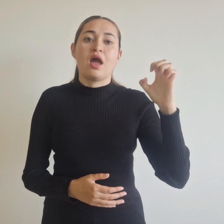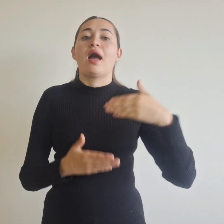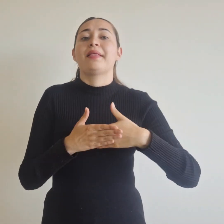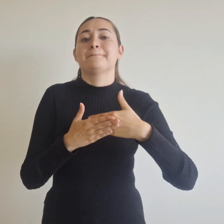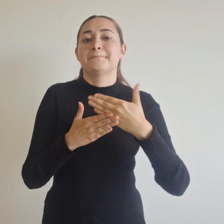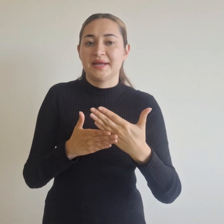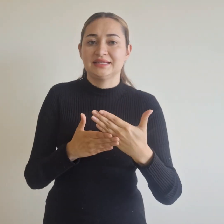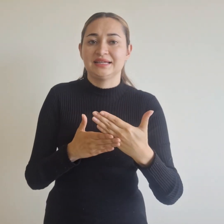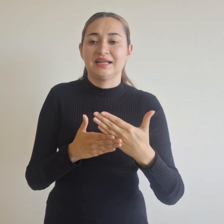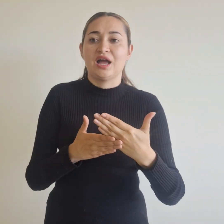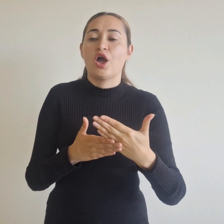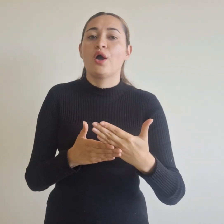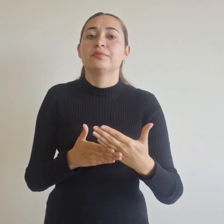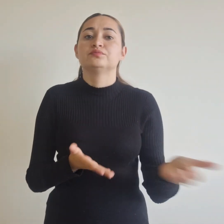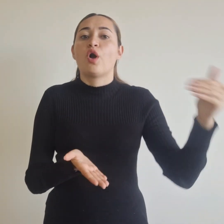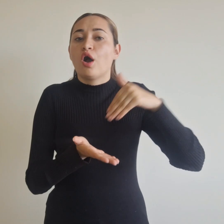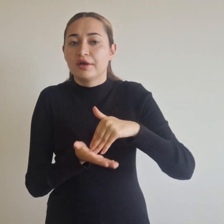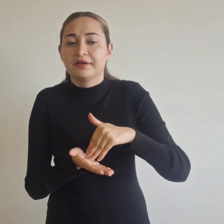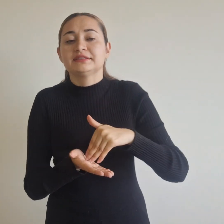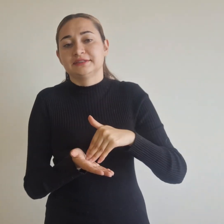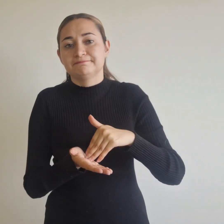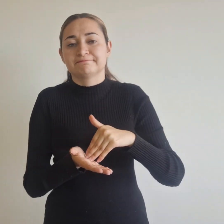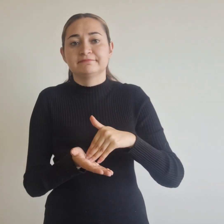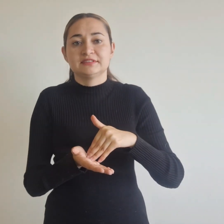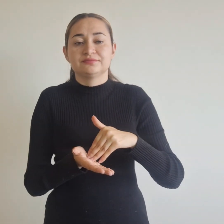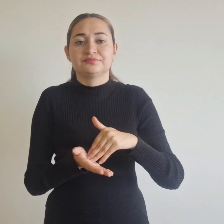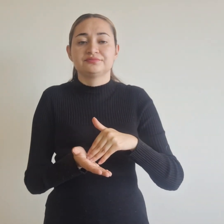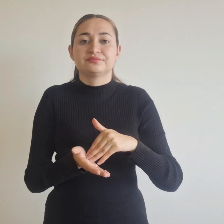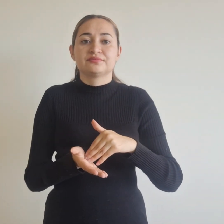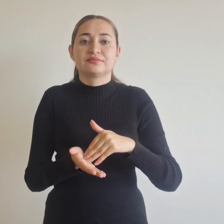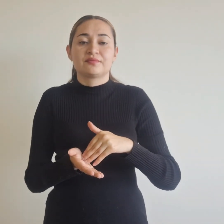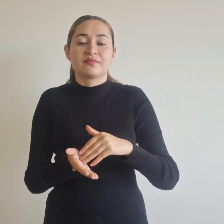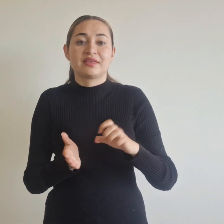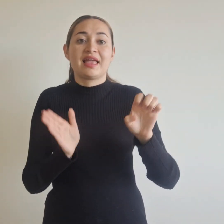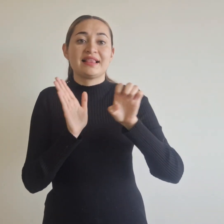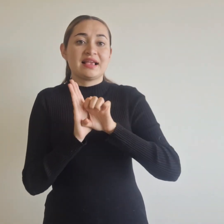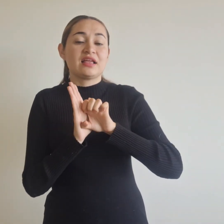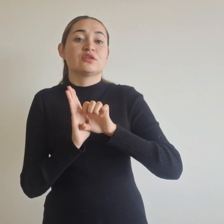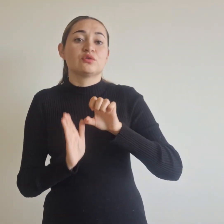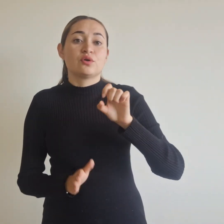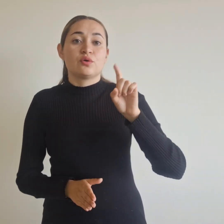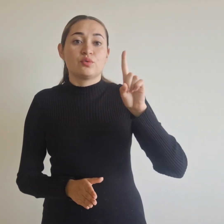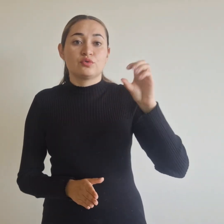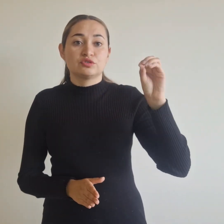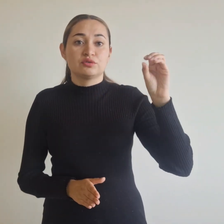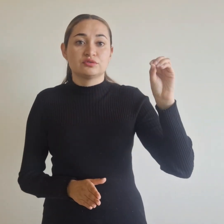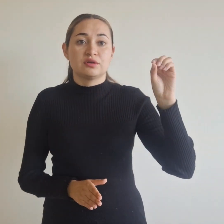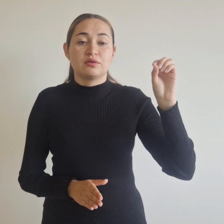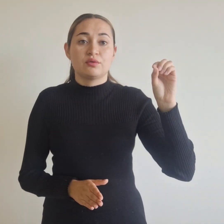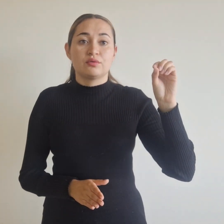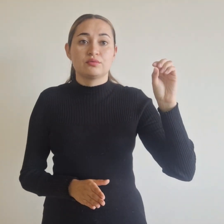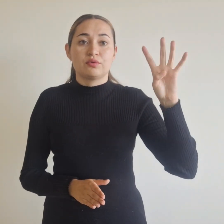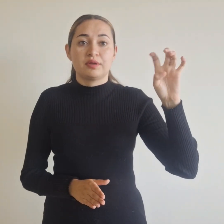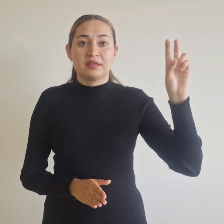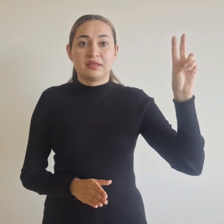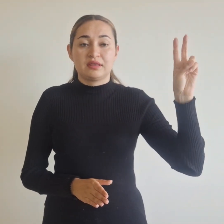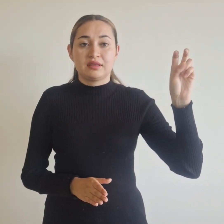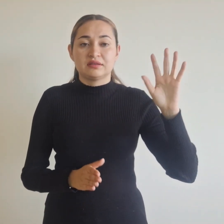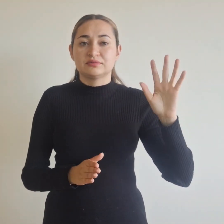medida de pico y placa establecida en el Decreto 0097 del 20 de febrero de 2023,